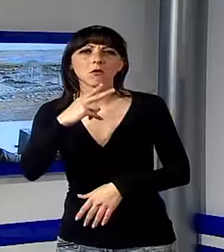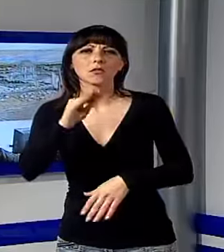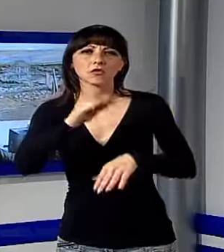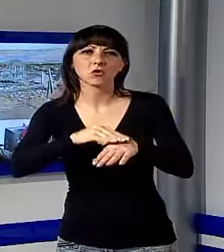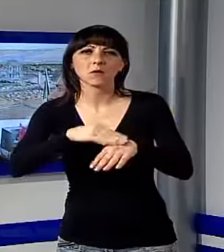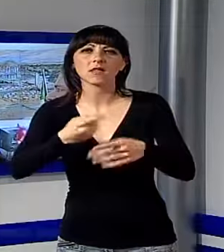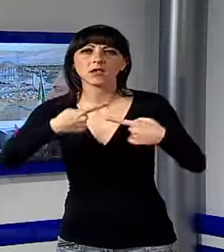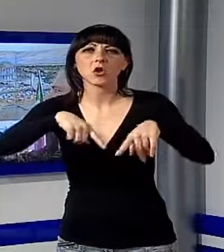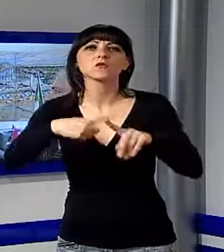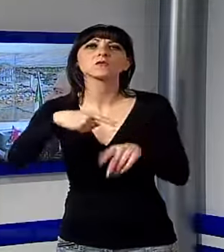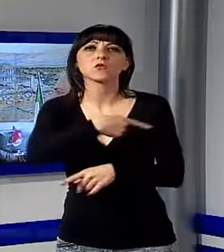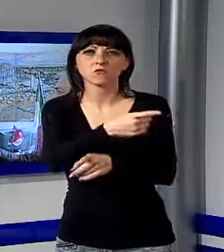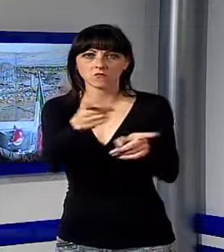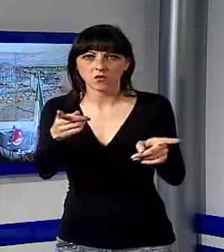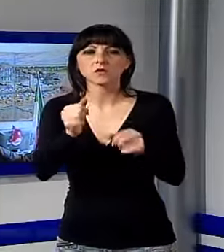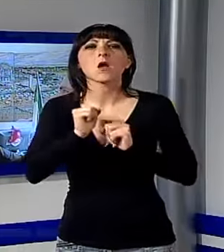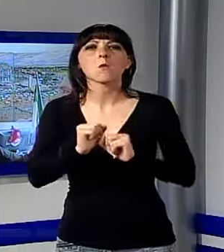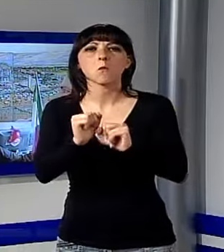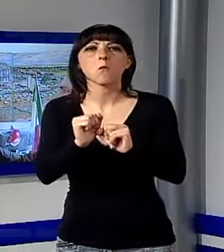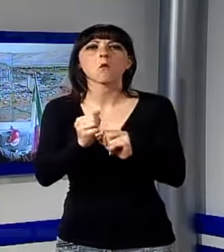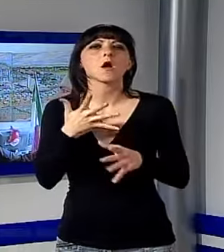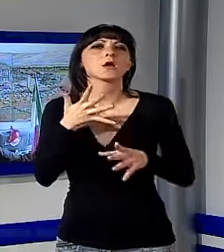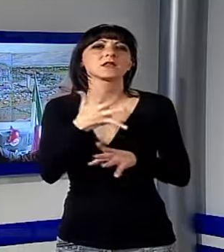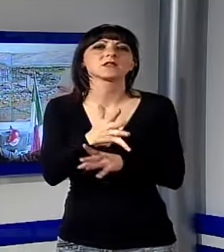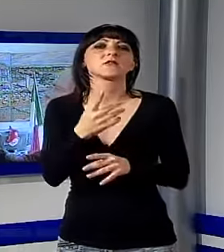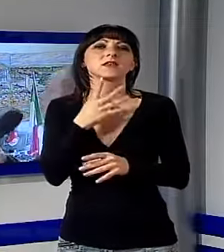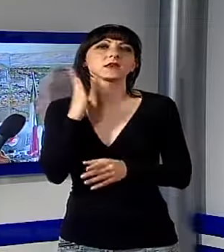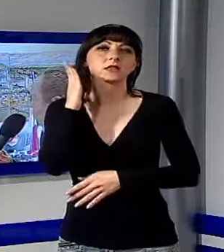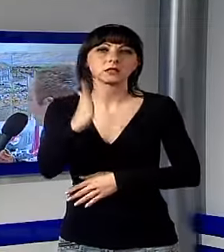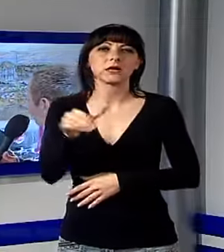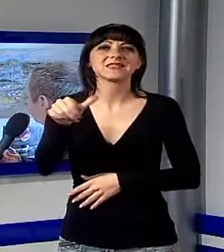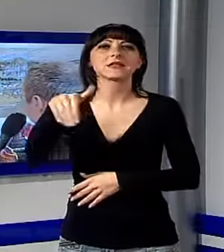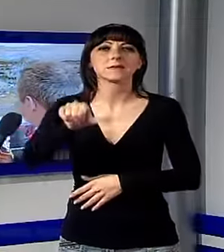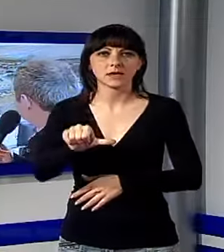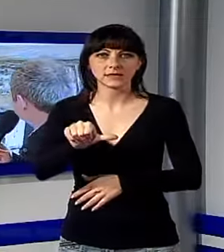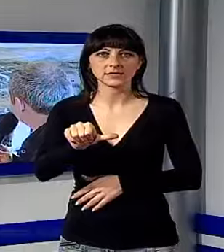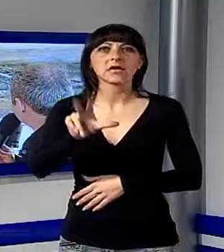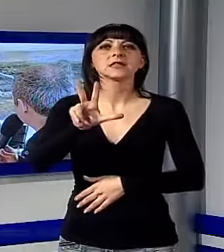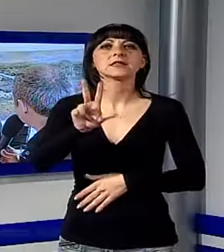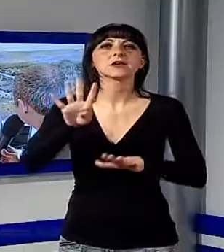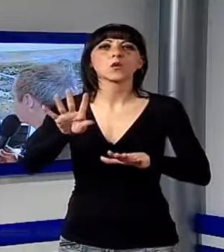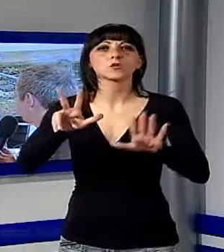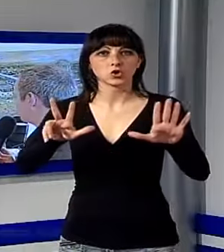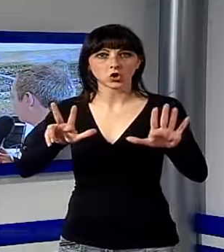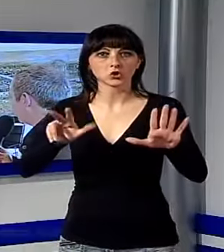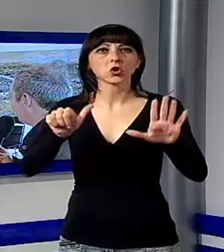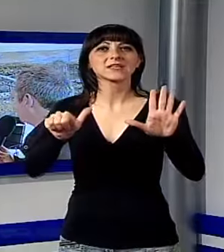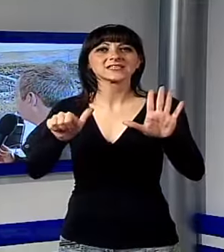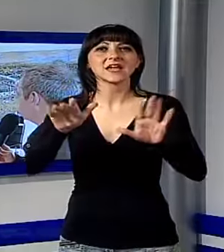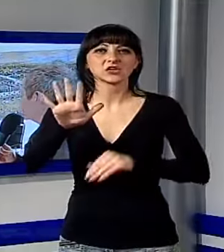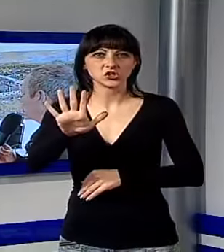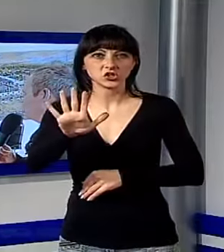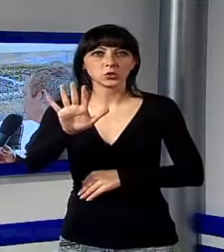anche alle vostre domande. Potrete infatti intervenire in diretta con un sms al 348 65